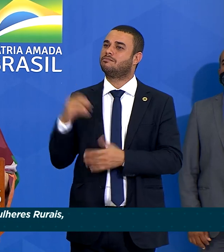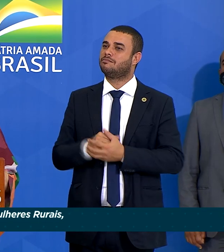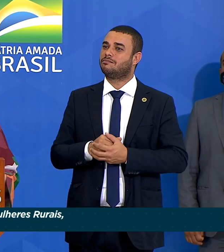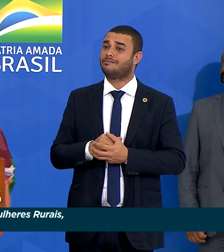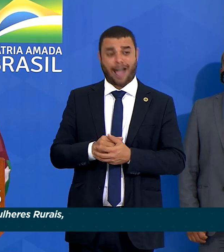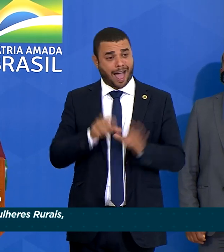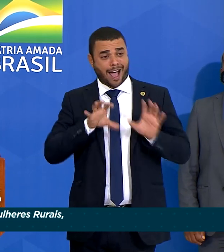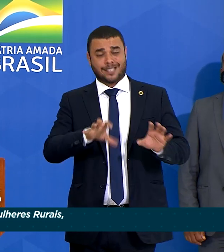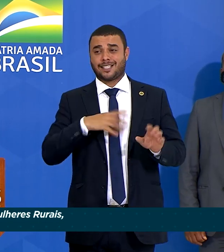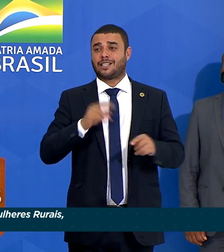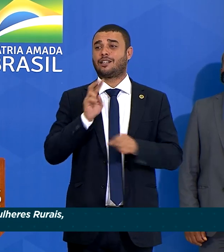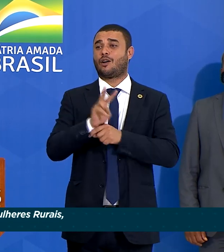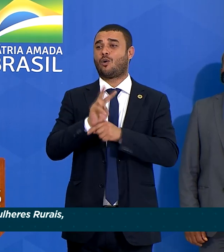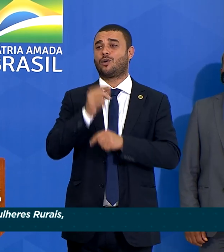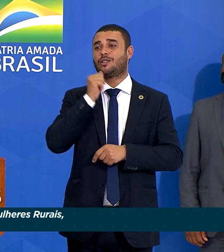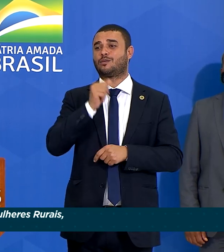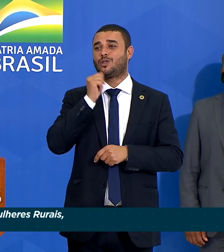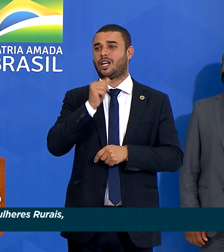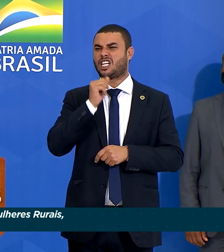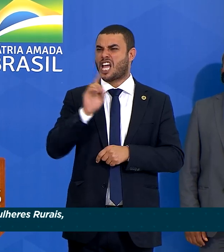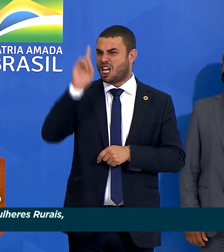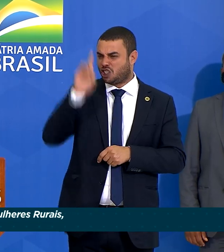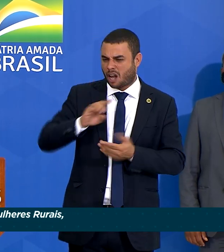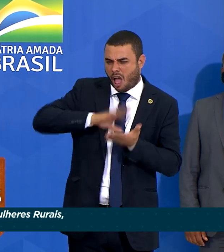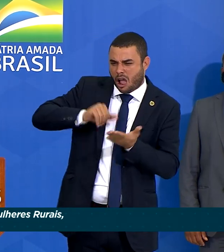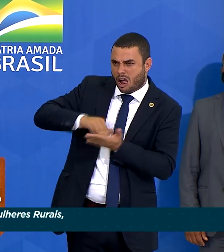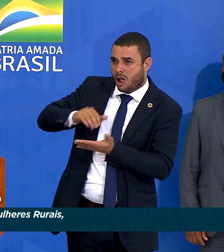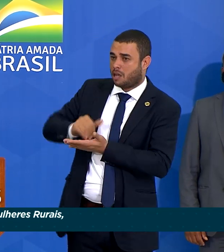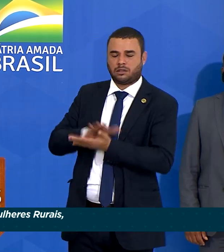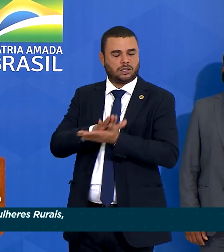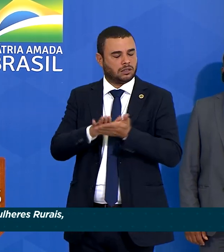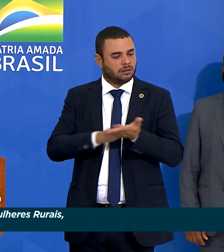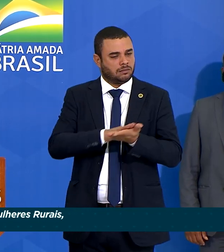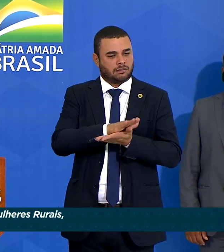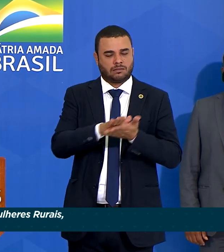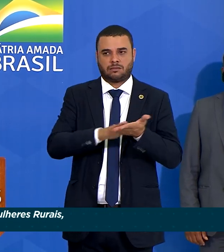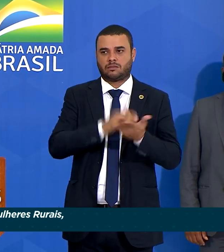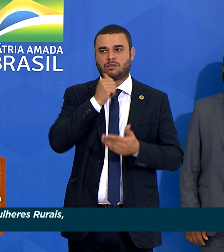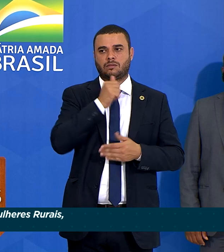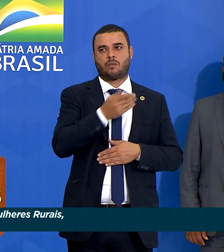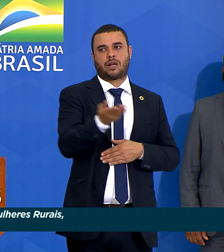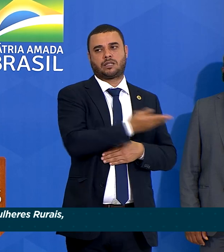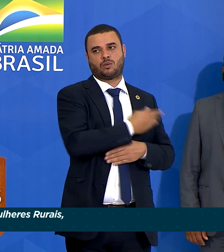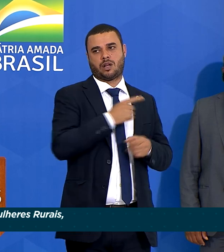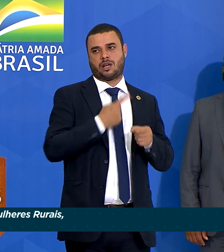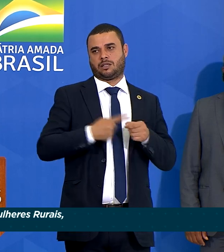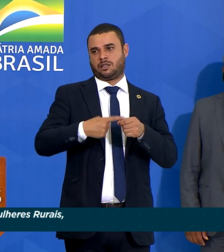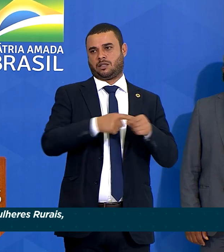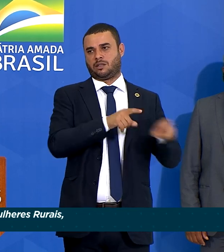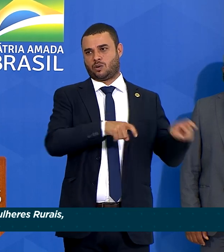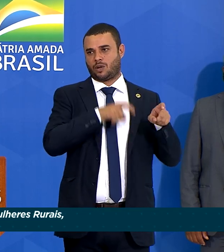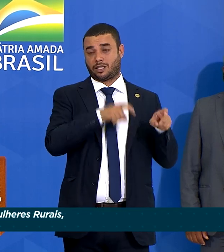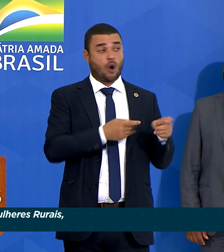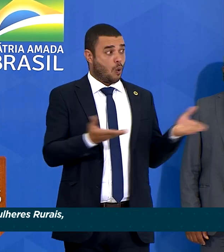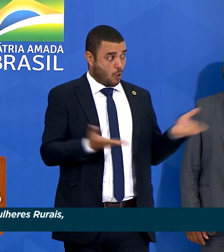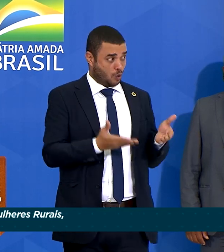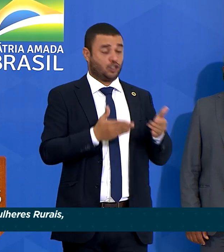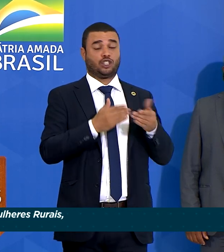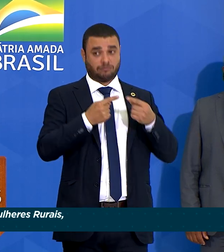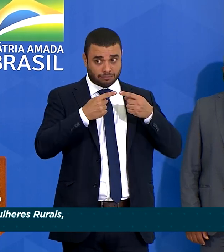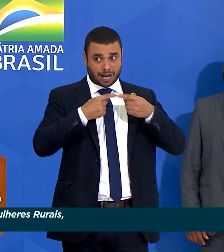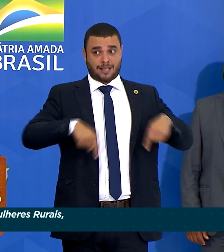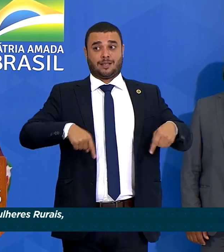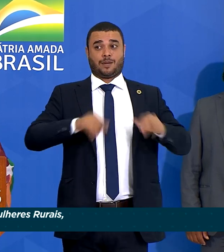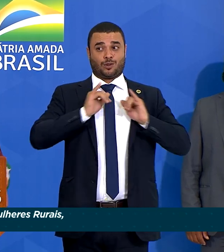no campo. Nenhum direito a menos para as mulheres rurais. Hoje estamos lançando uma campanha